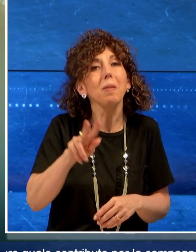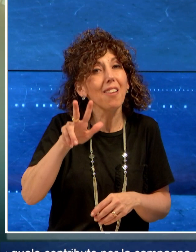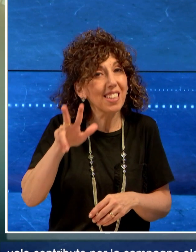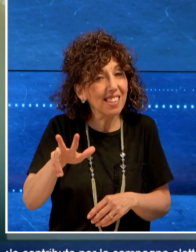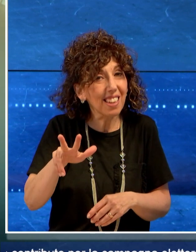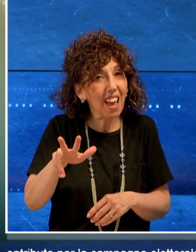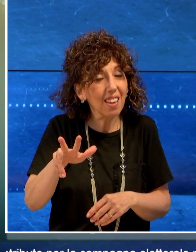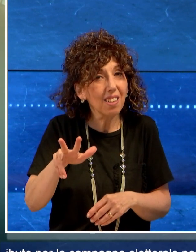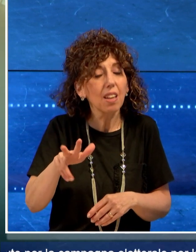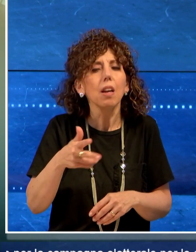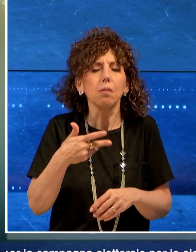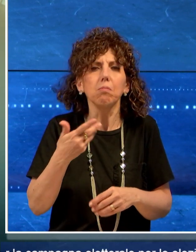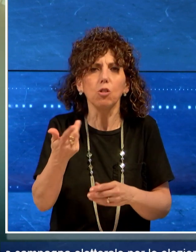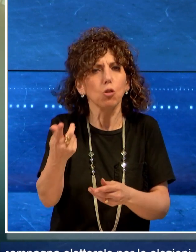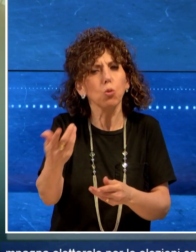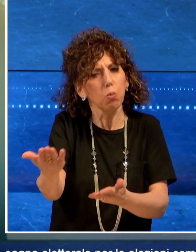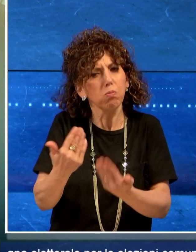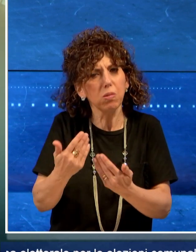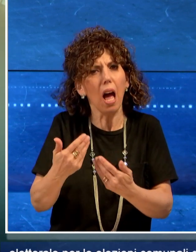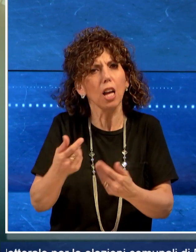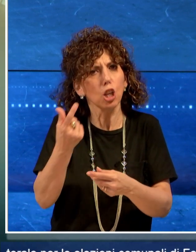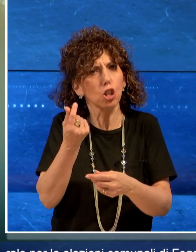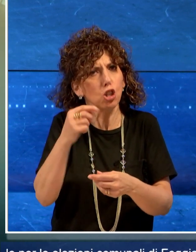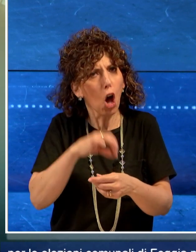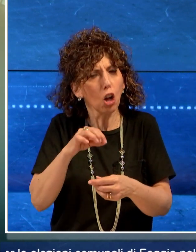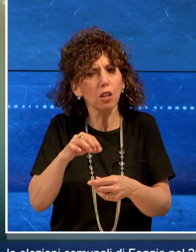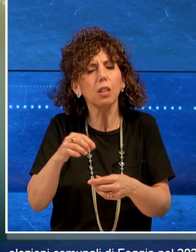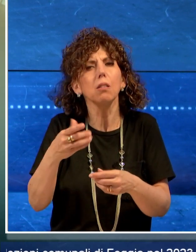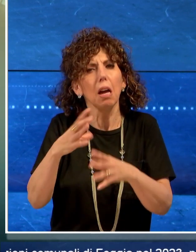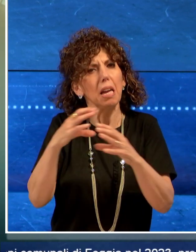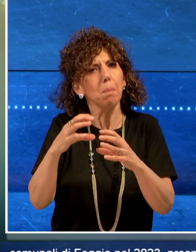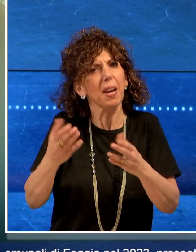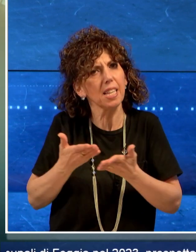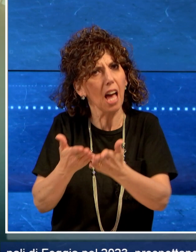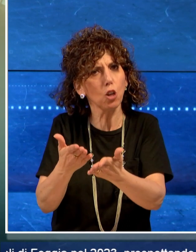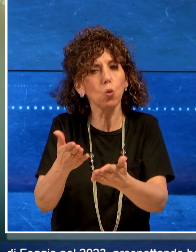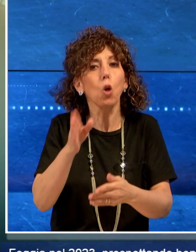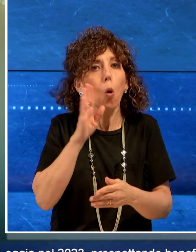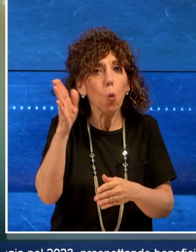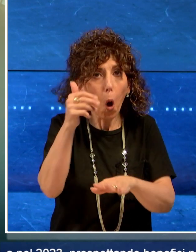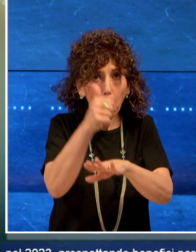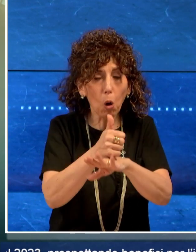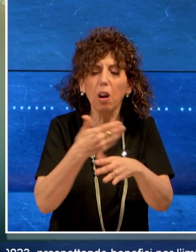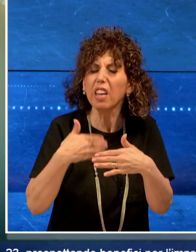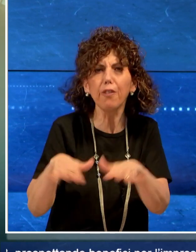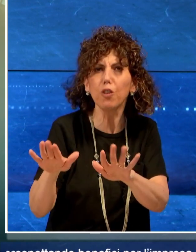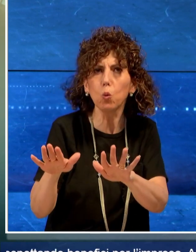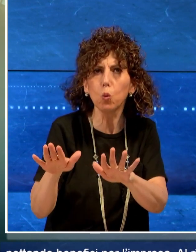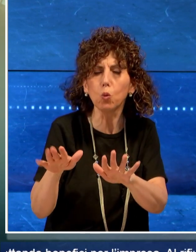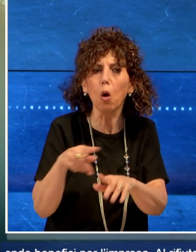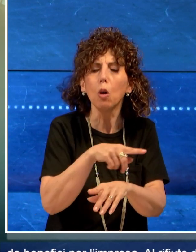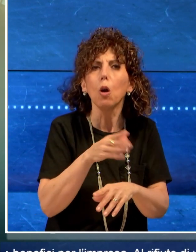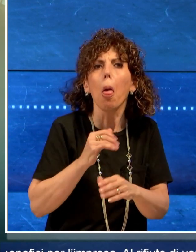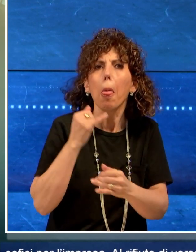prospettando benefici per l'impresa. A rifiuto di versare la somma richiesta, sarebbero seguite